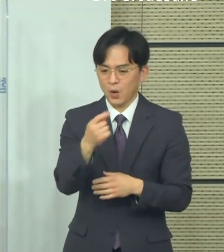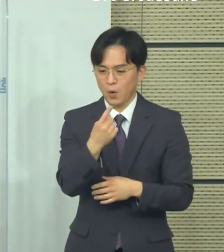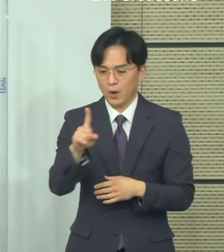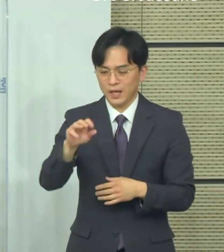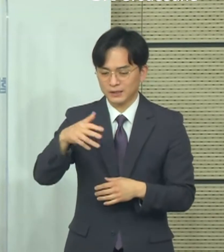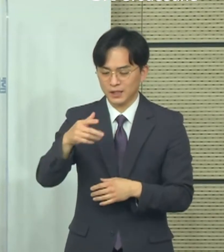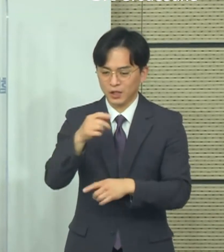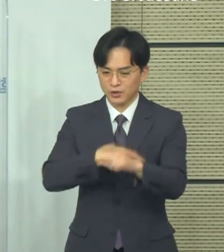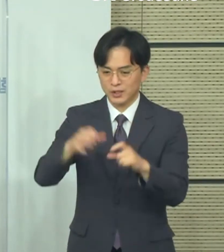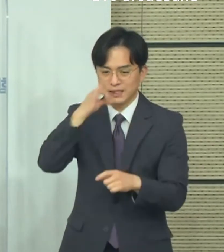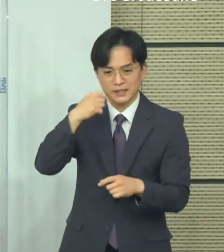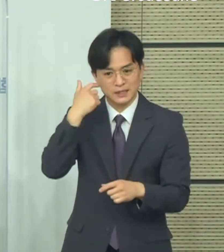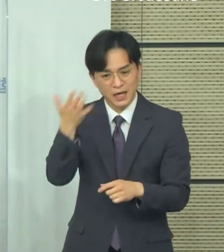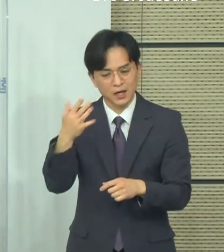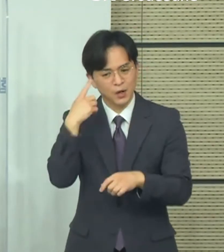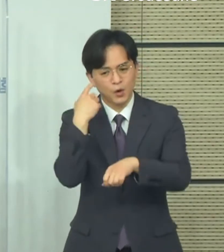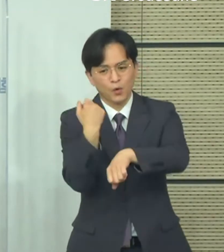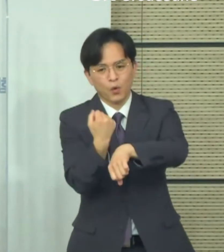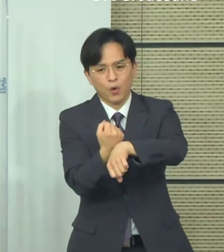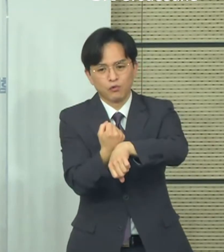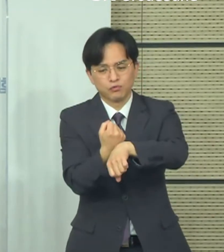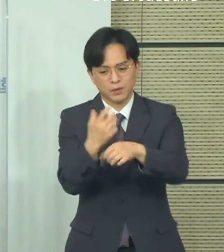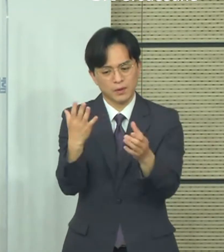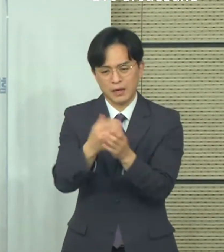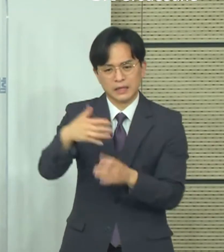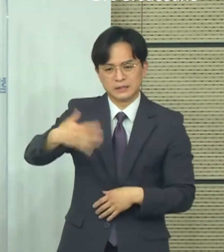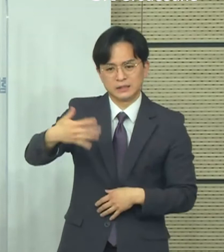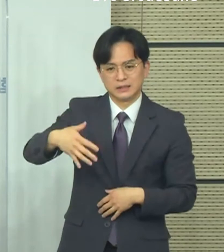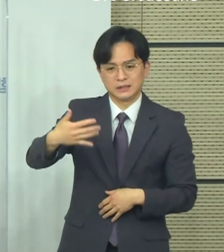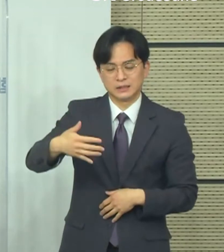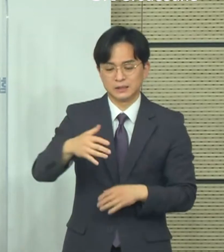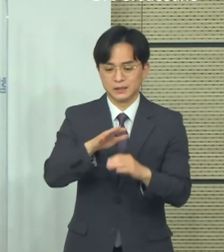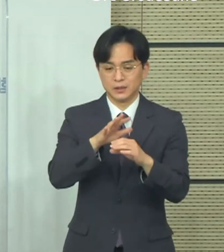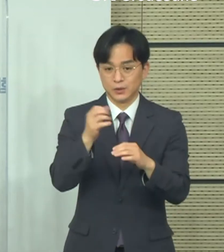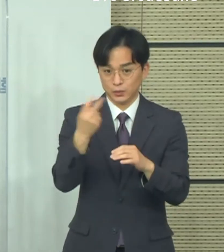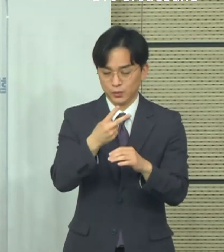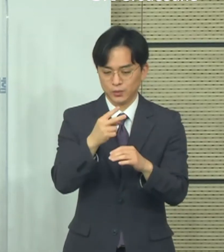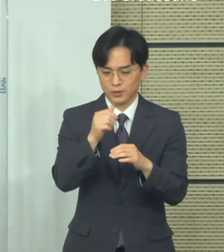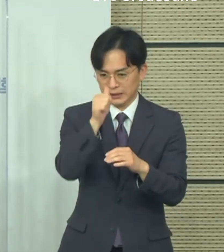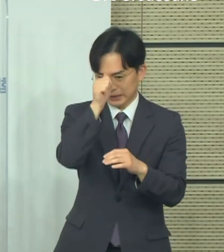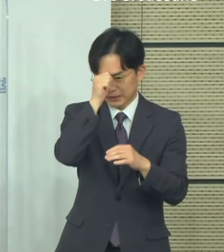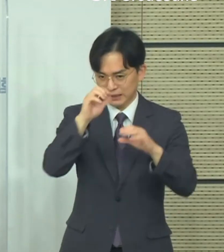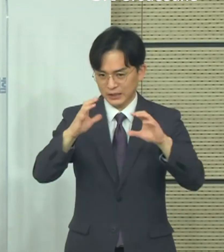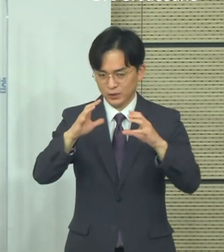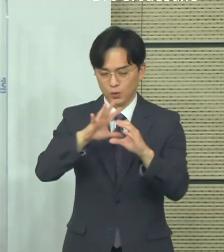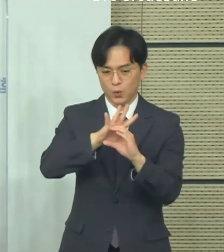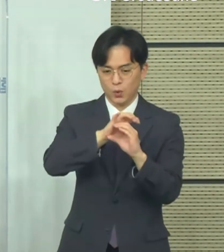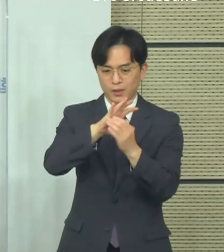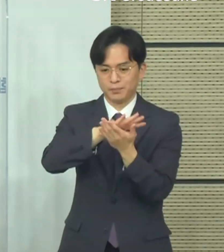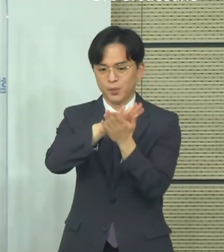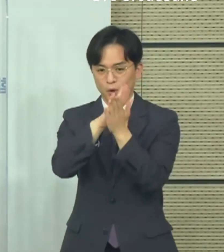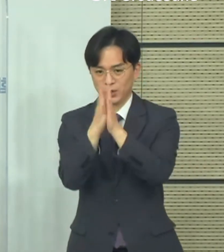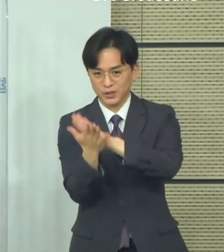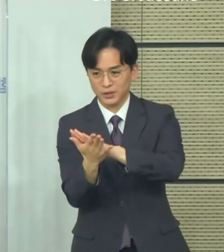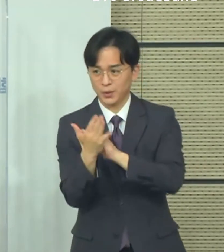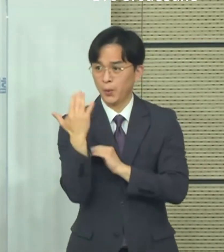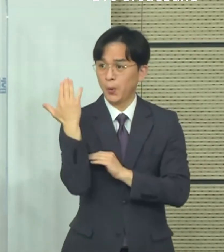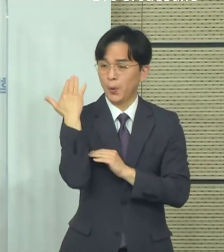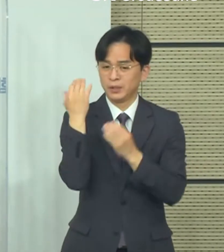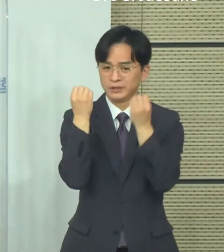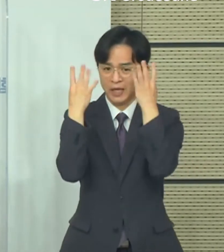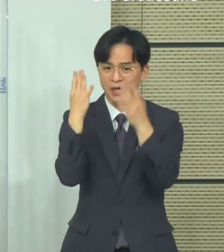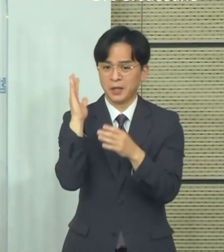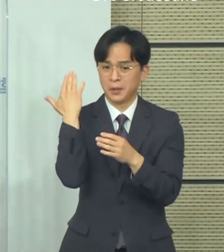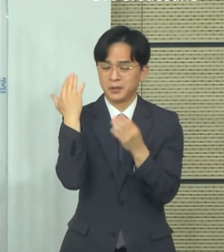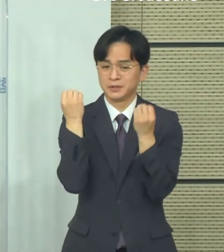인도 변이는 최근에 나타난 변이이기 때문에 교차 접종으로 인해서 인도 변이를 제대로 차단할 수